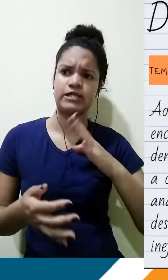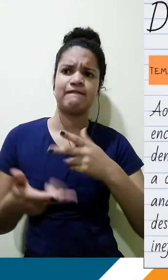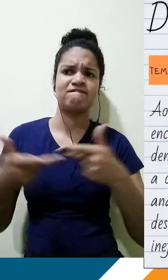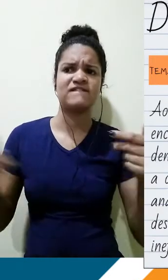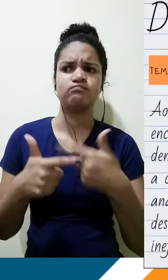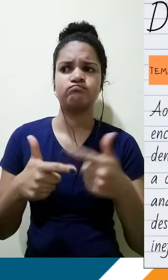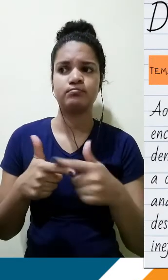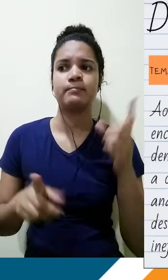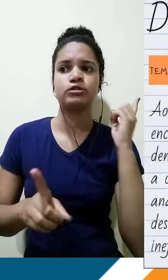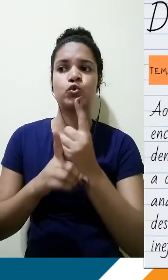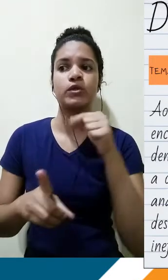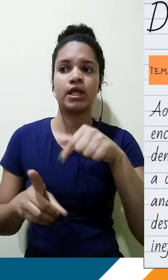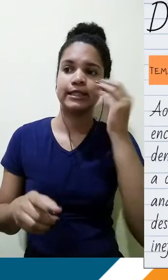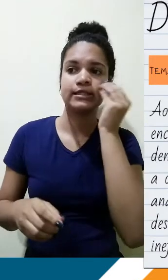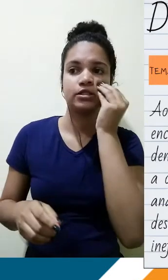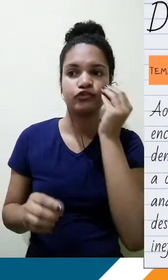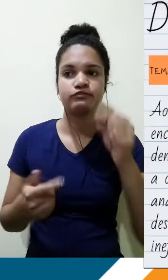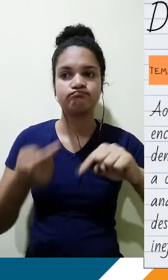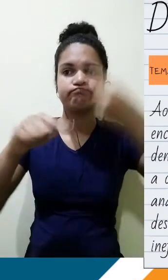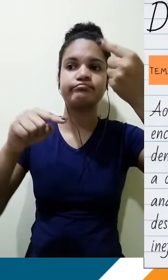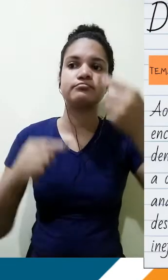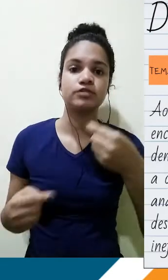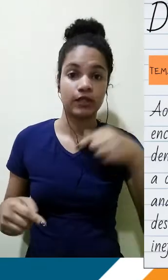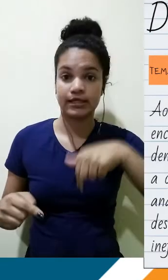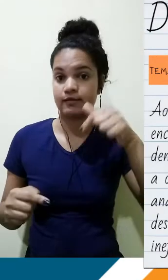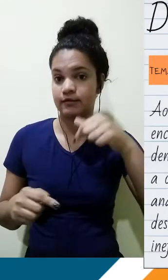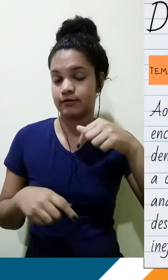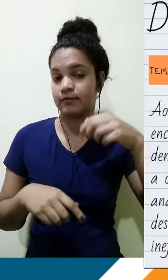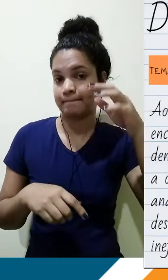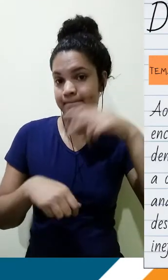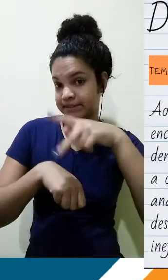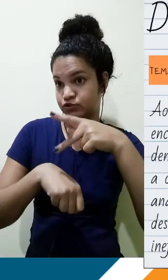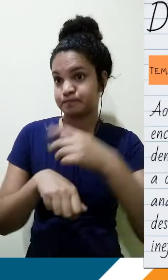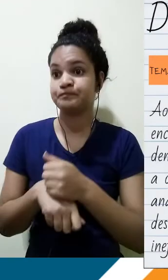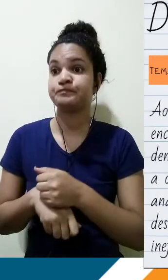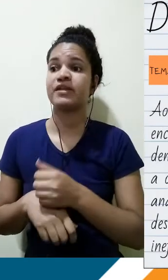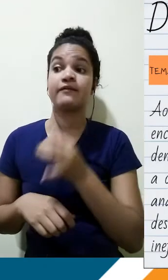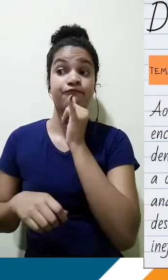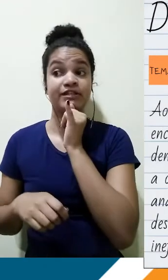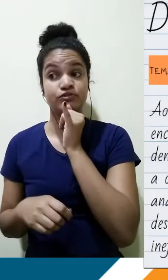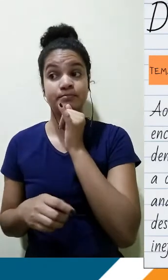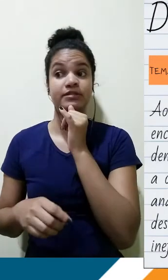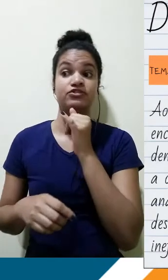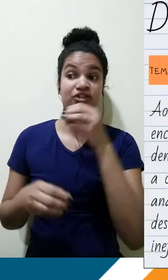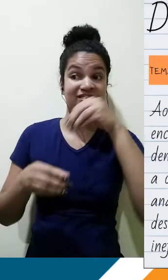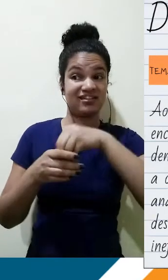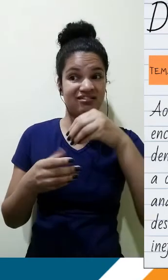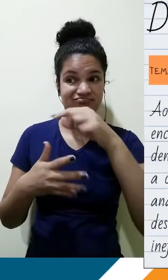desenvolvimento da nação. Infelizmente, dentre eles, destaca-se devido a sua recorrência na conjuntura odierna à